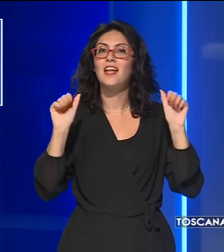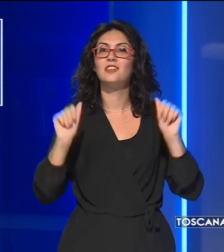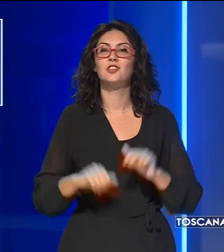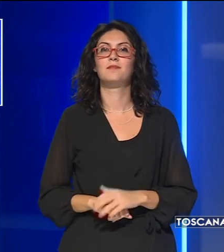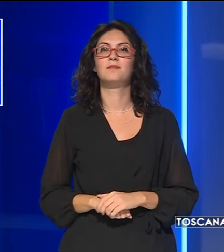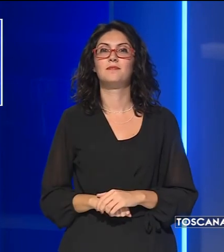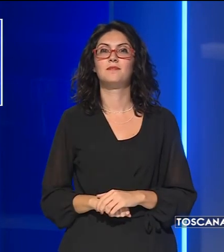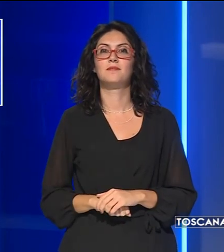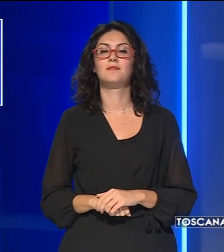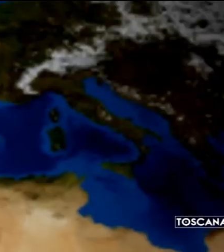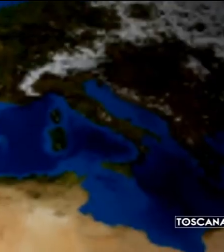arrivederci grazie